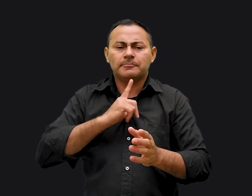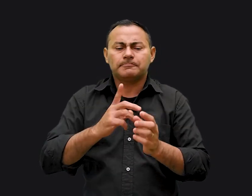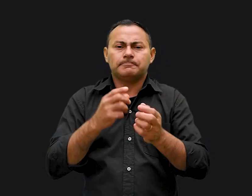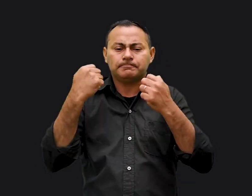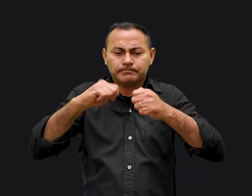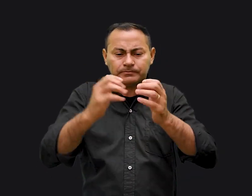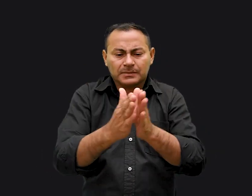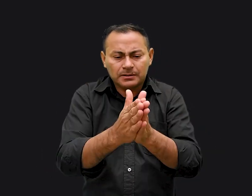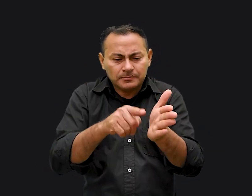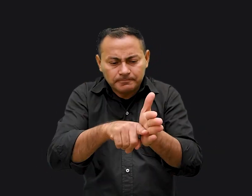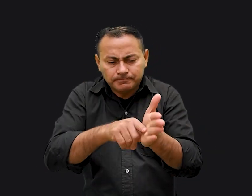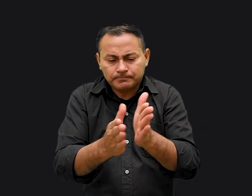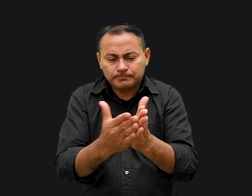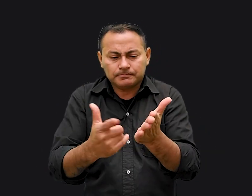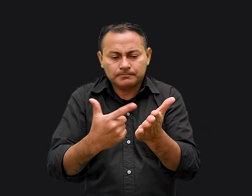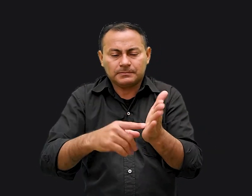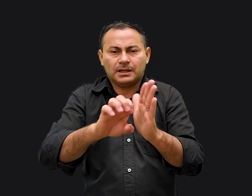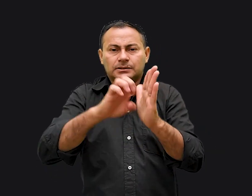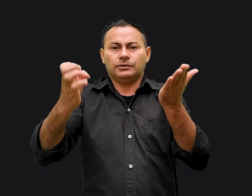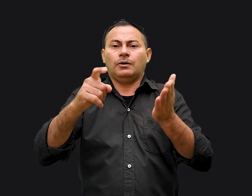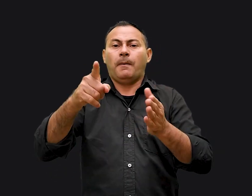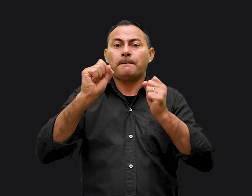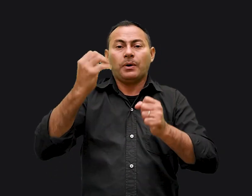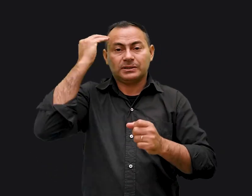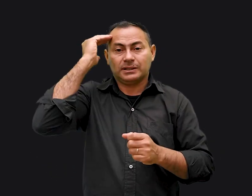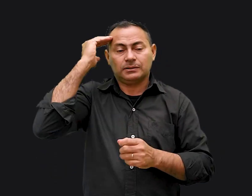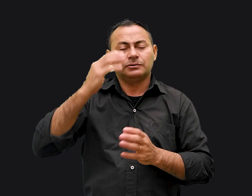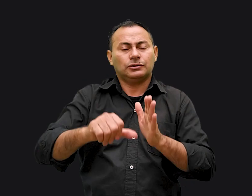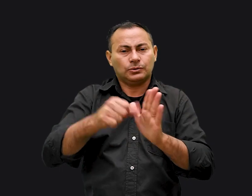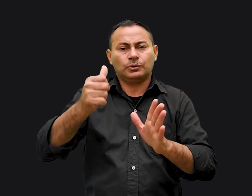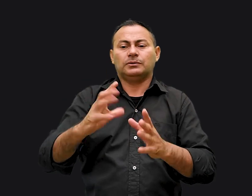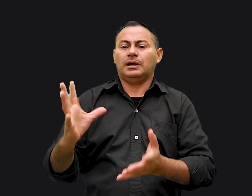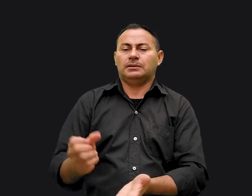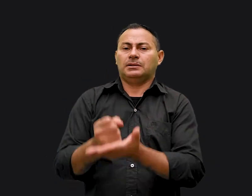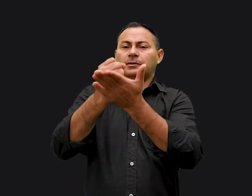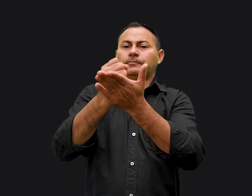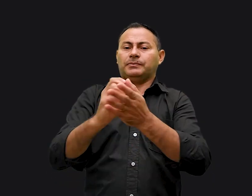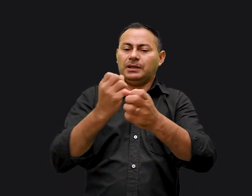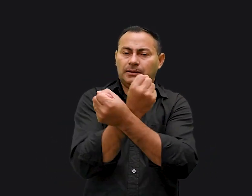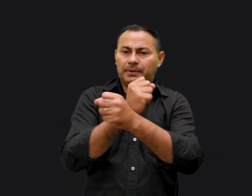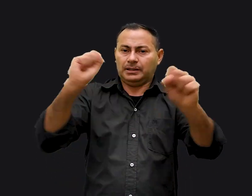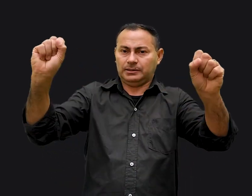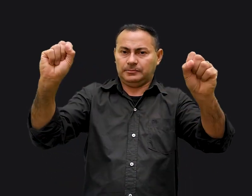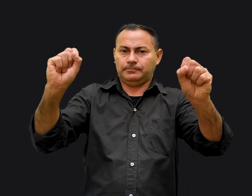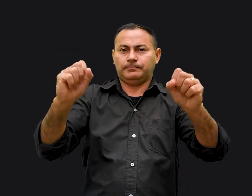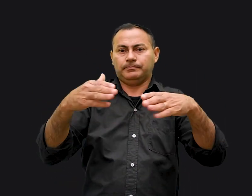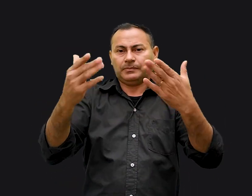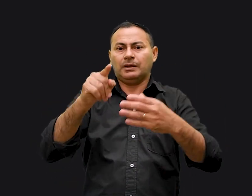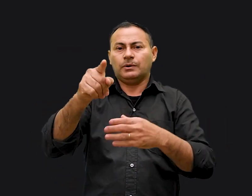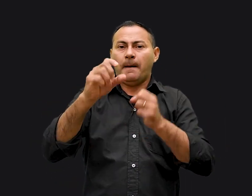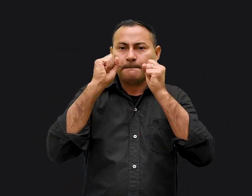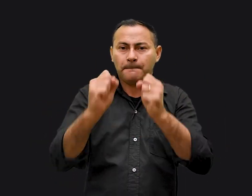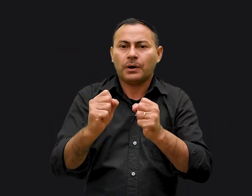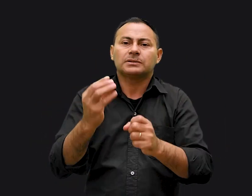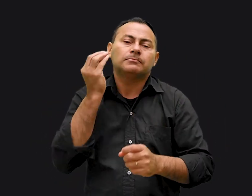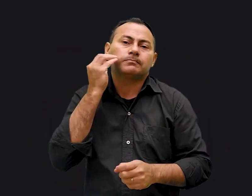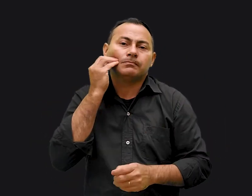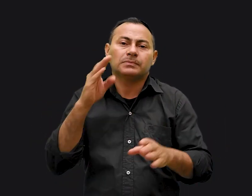pesquisado o livro de Êxodo Vocês possam entender primeiro de tudo Salvação e libertação E então que você possa experimentar